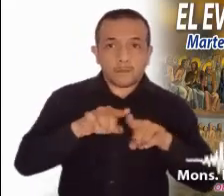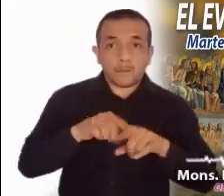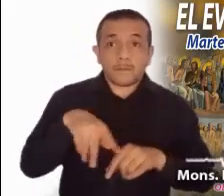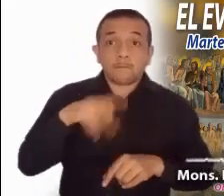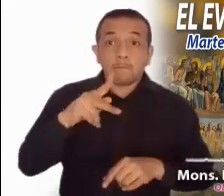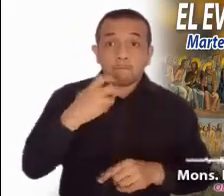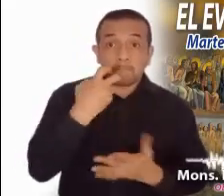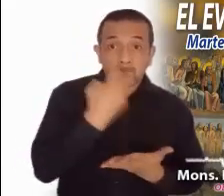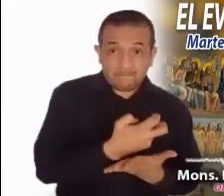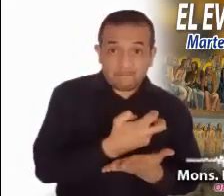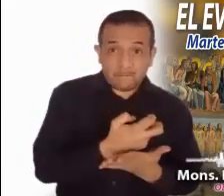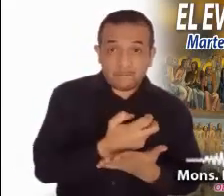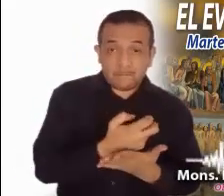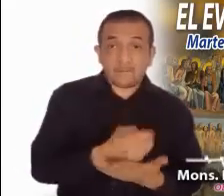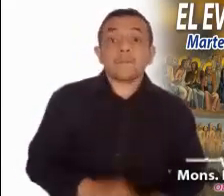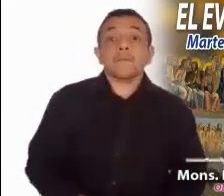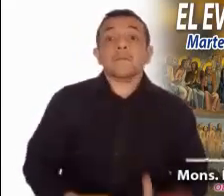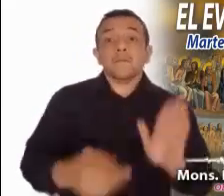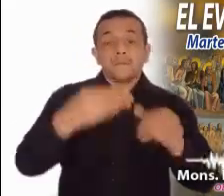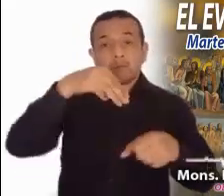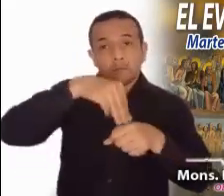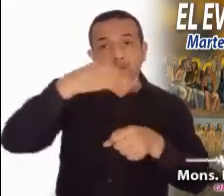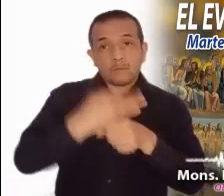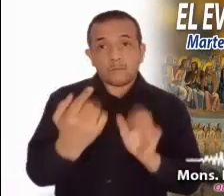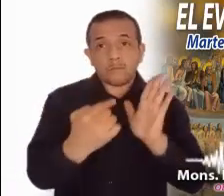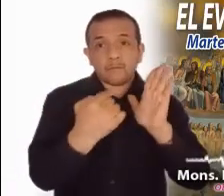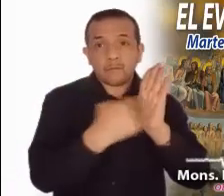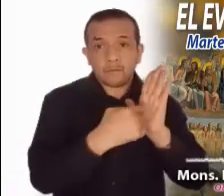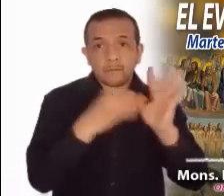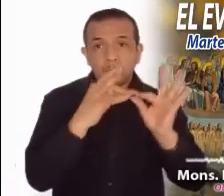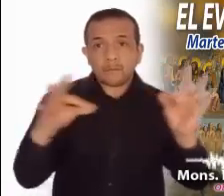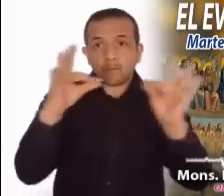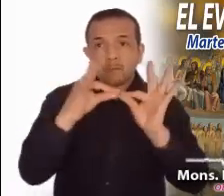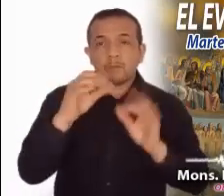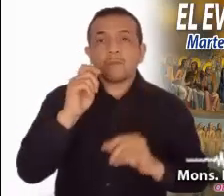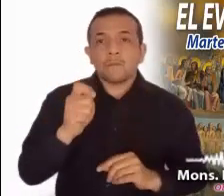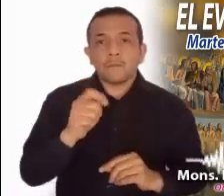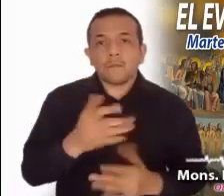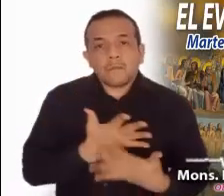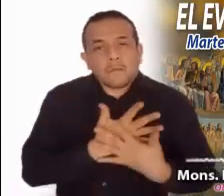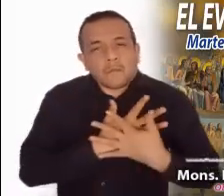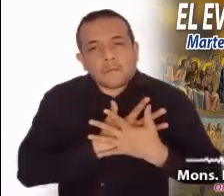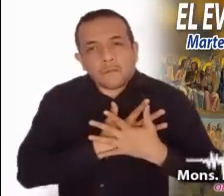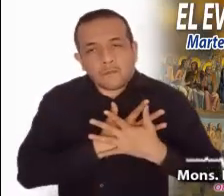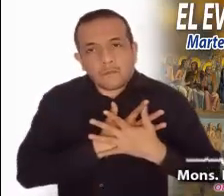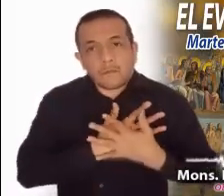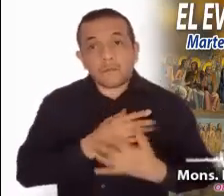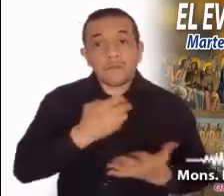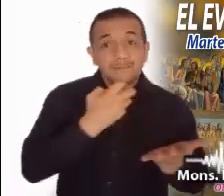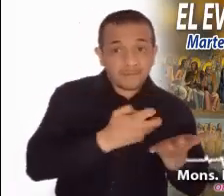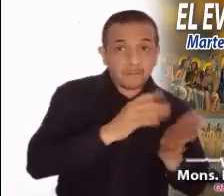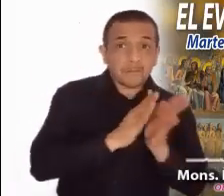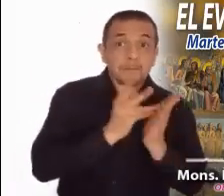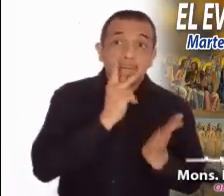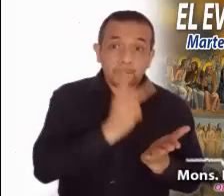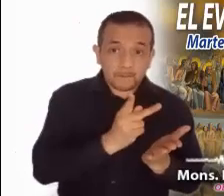esta esperanza tiene un condicionamiento, el amor. Estas palabras deben alentarnos mucho y darnos seguridad